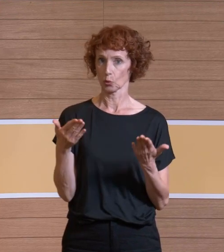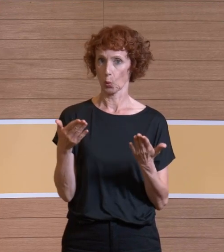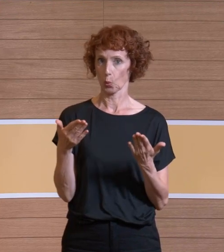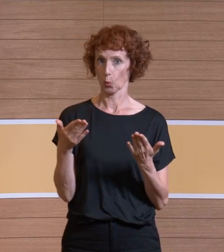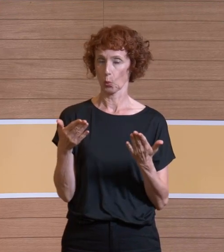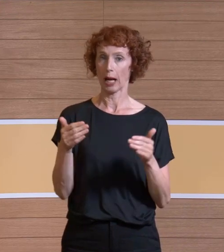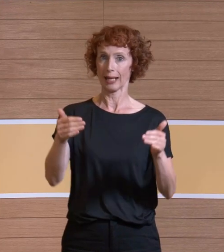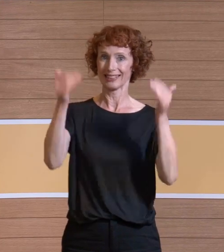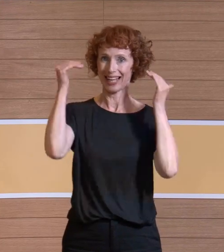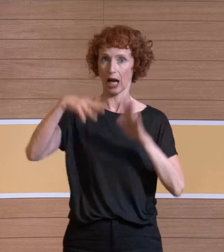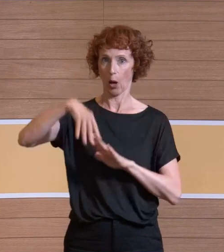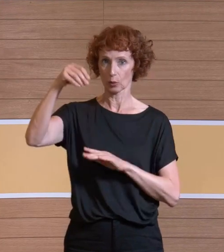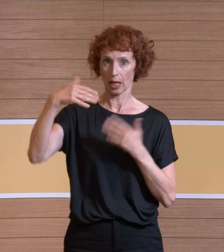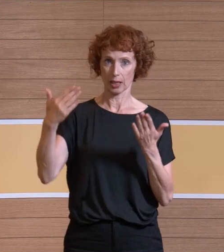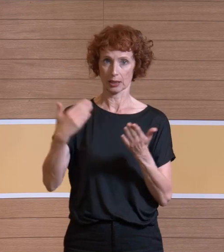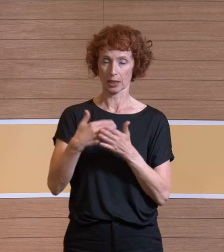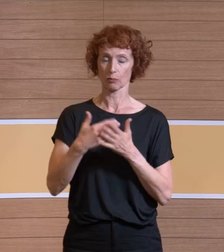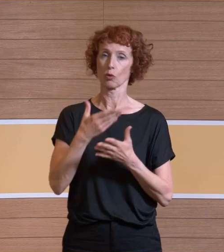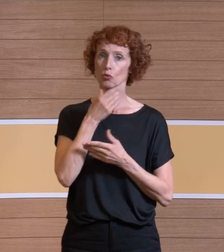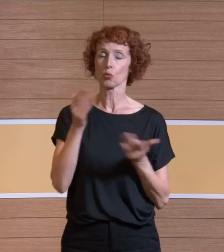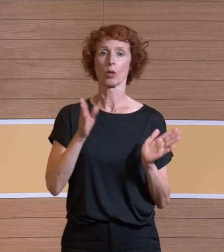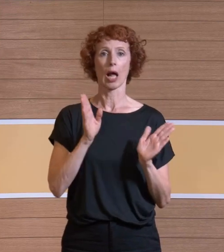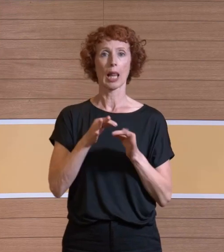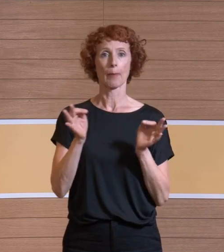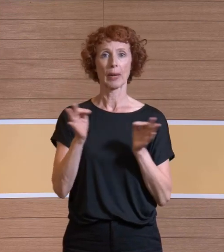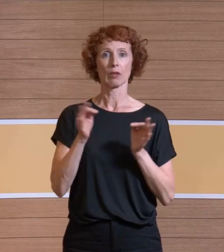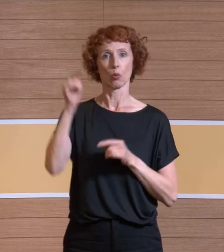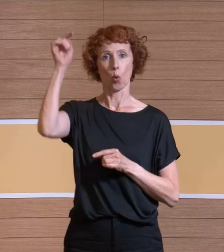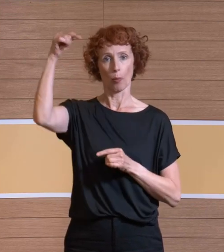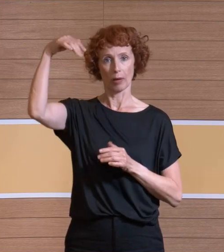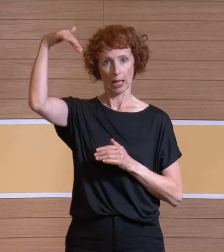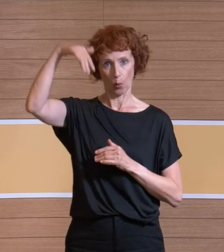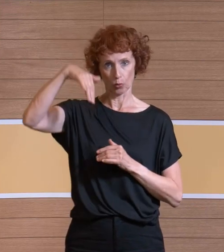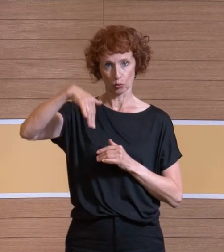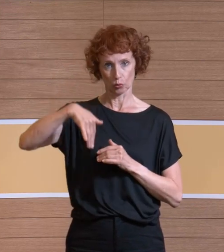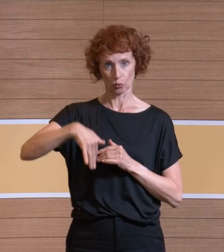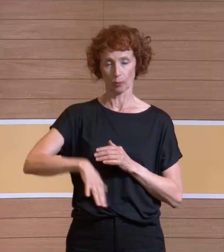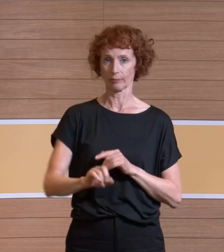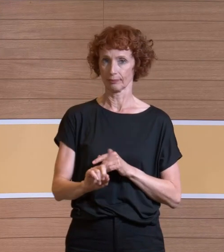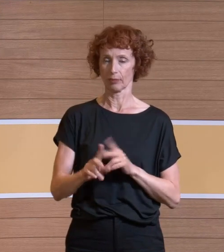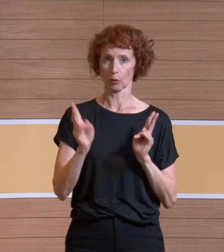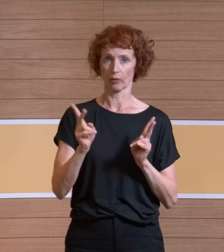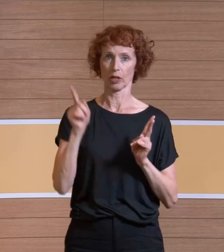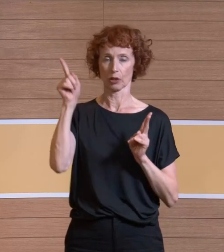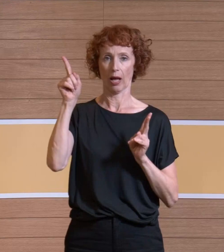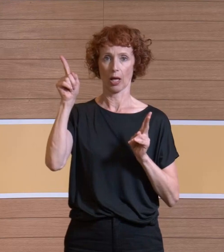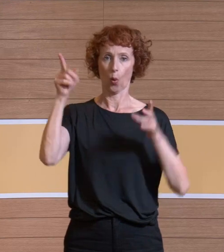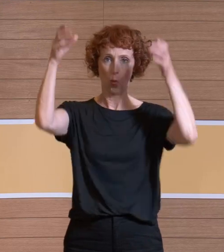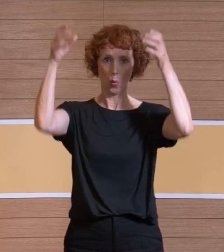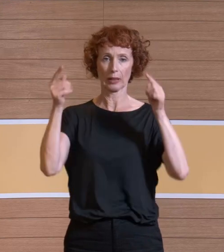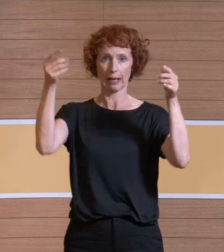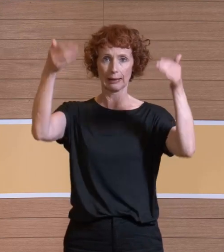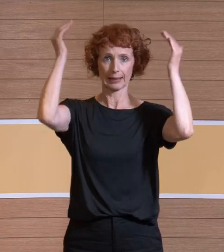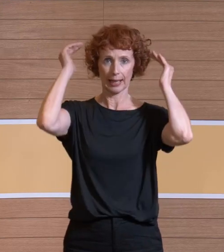Deckenauslass, wo das so schön gleichmäßig von oben nach unten strömt, sondern in der Regel zwei Rohre in der Decke, aus denen dann